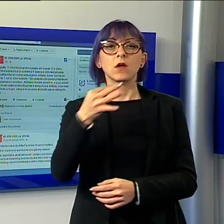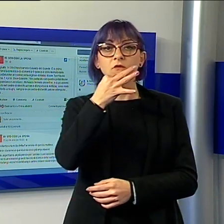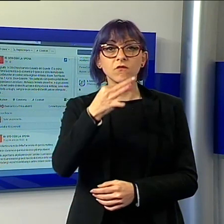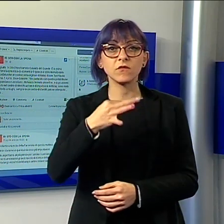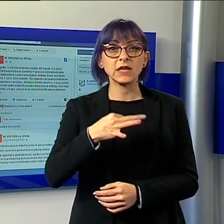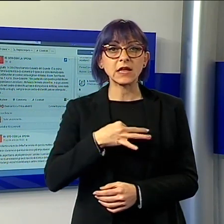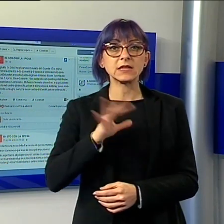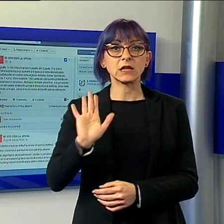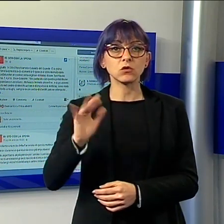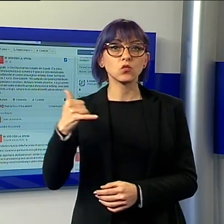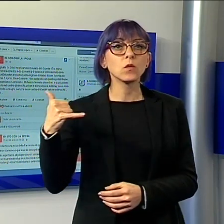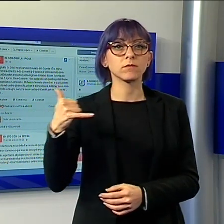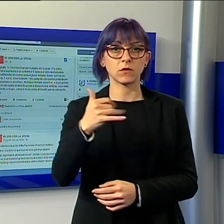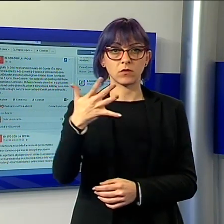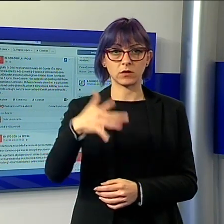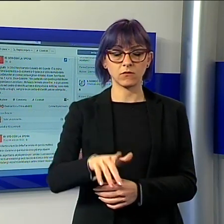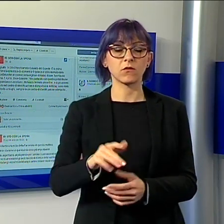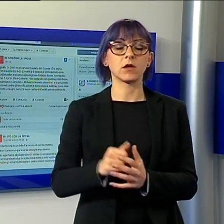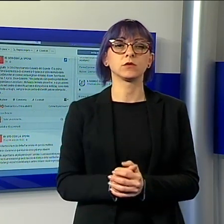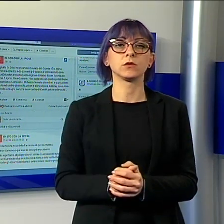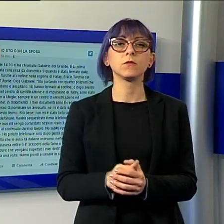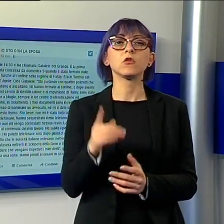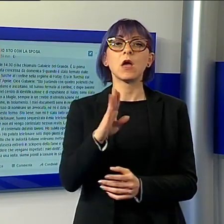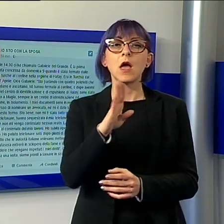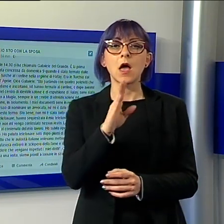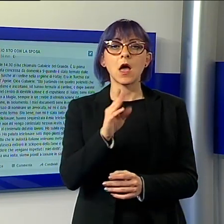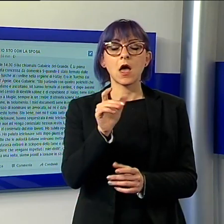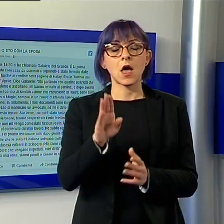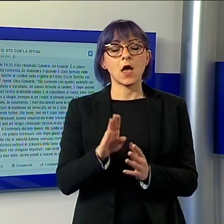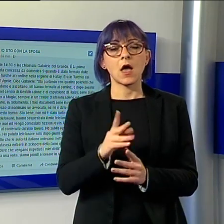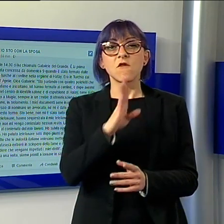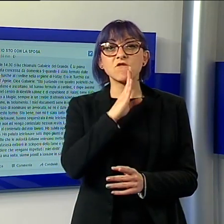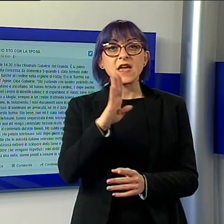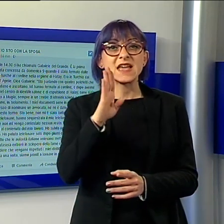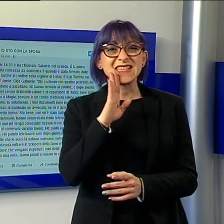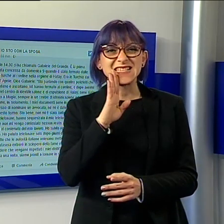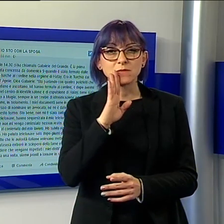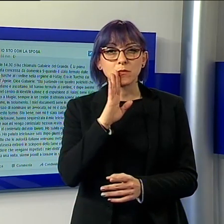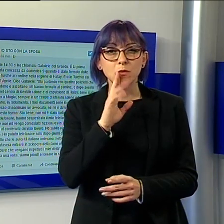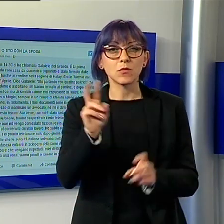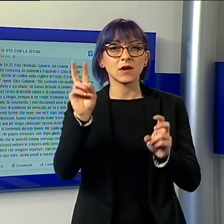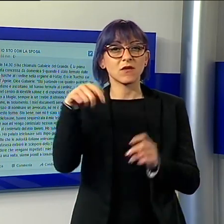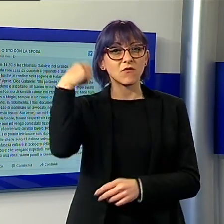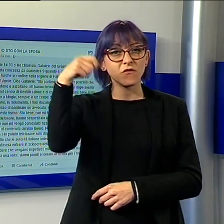pagina Facebook Io sto con la sposa, dal titolo del film che realizzò un paio di anni fa sull'emigrazione in Europa.